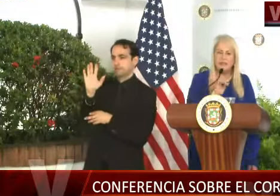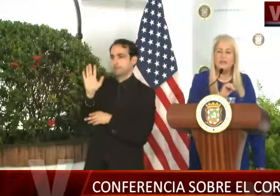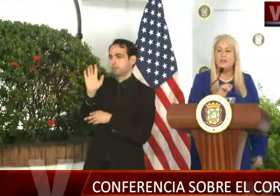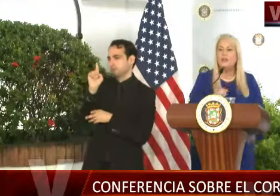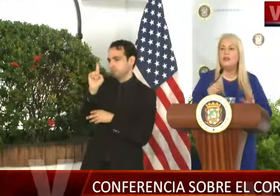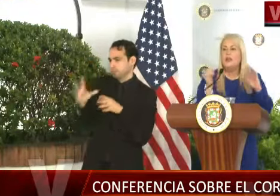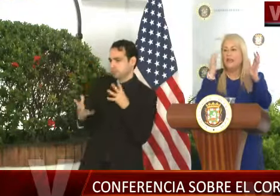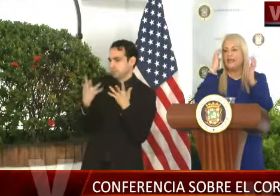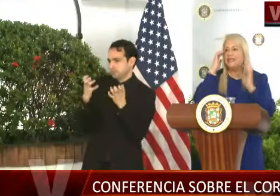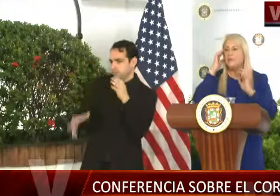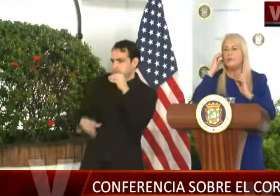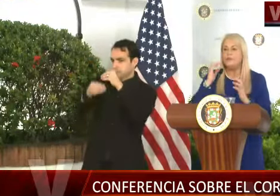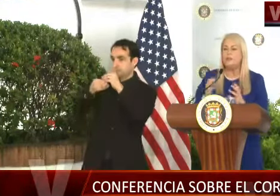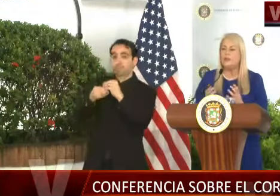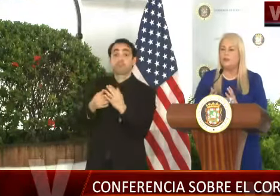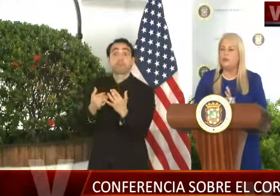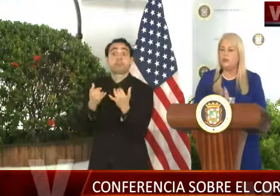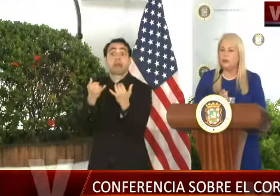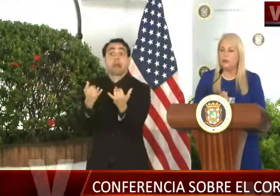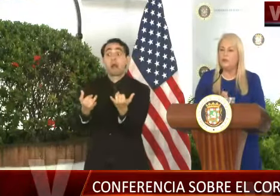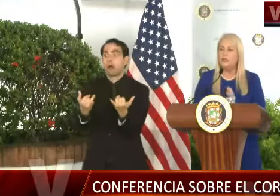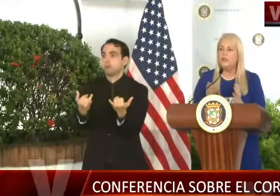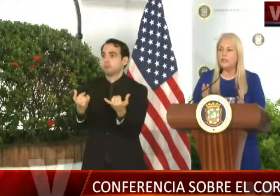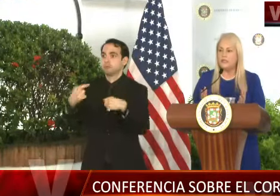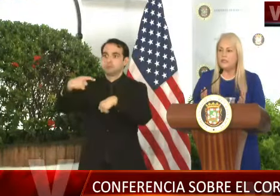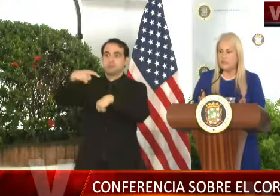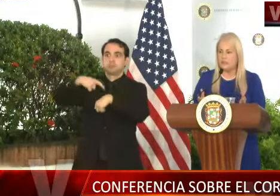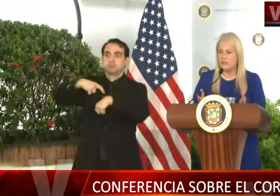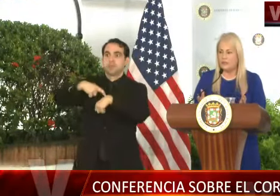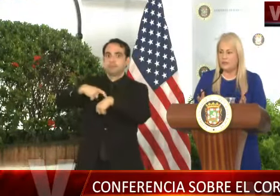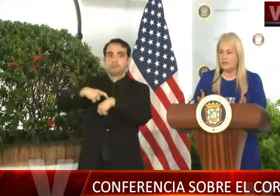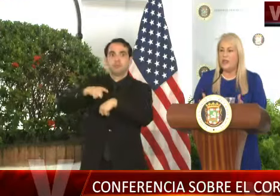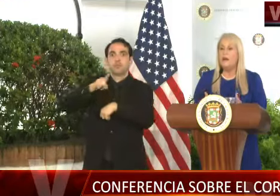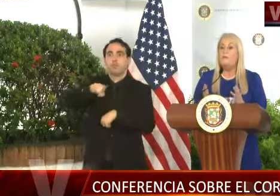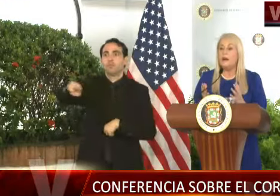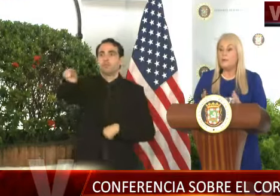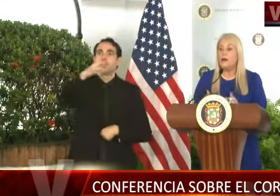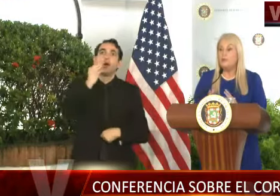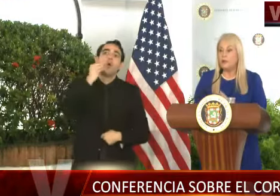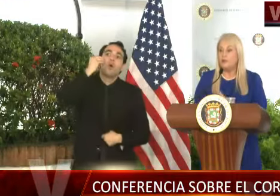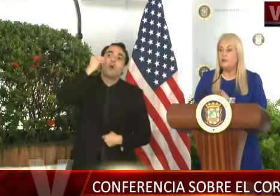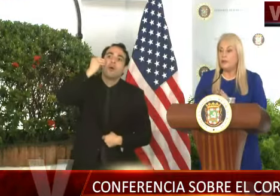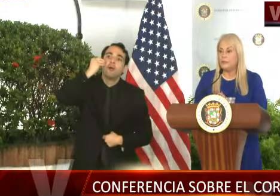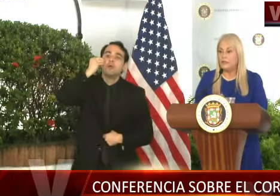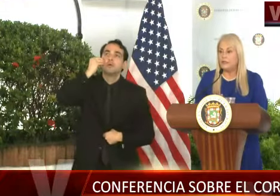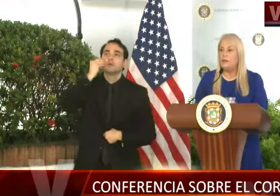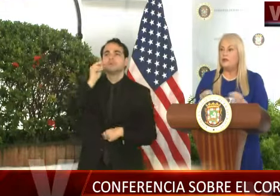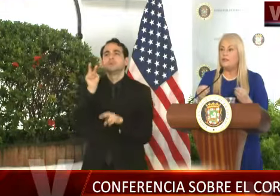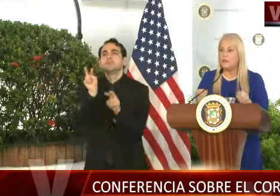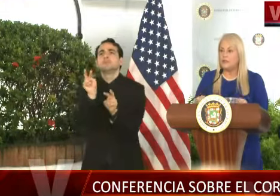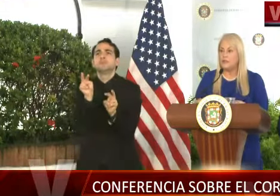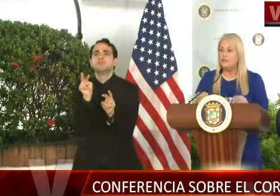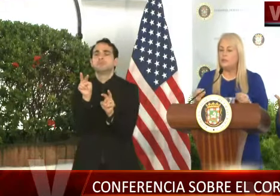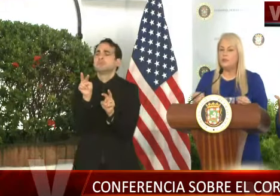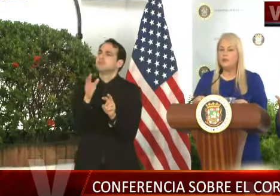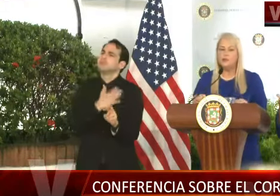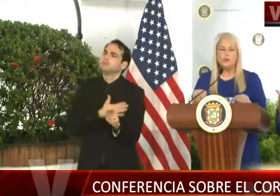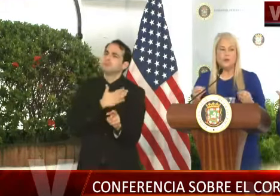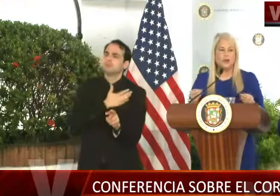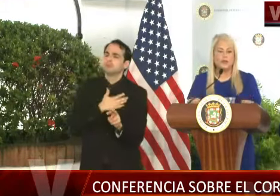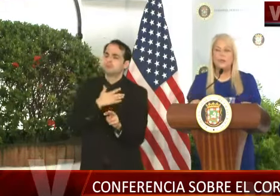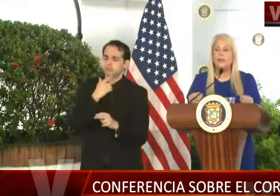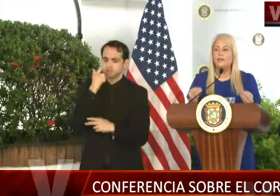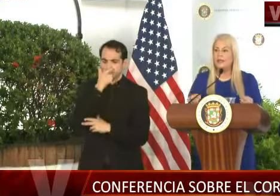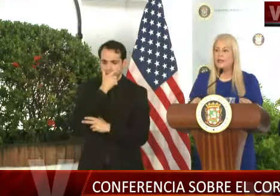si me permite, añadir. En este momento en que nos encontramos en nuestra residencia, vamos a poner de nuestra parte y vamos a examinar todos